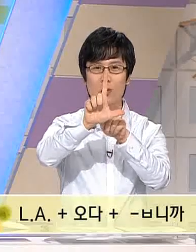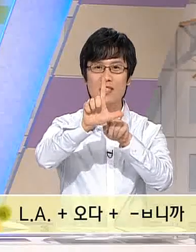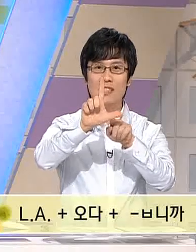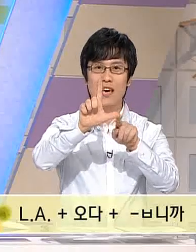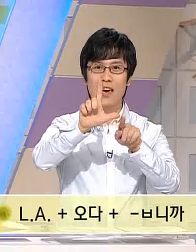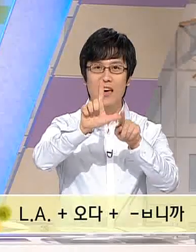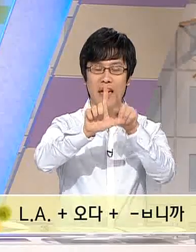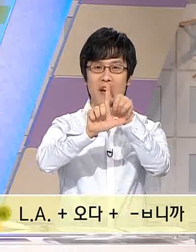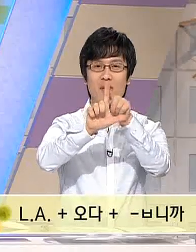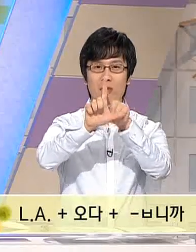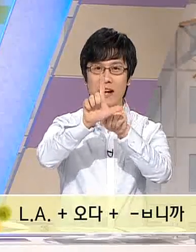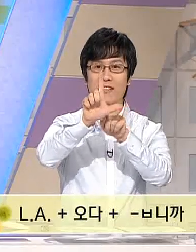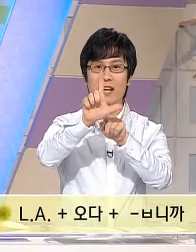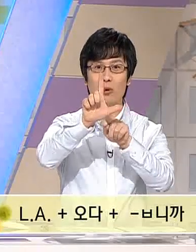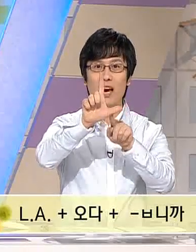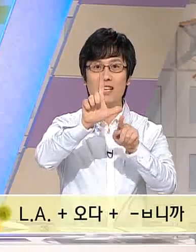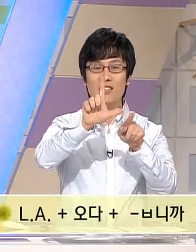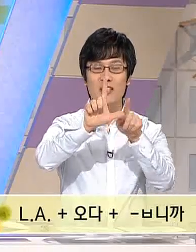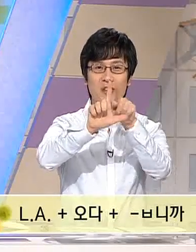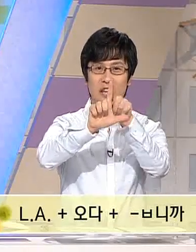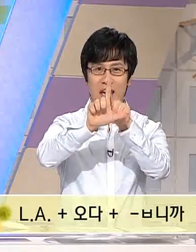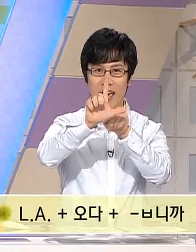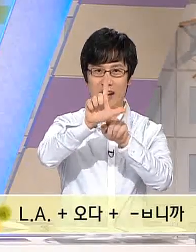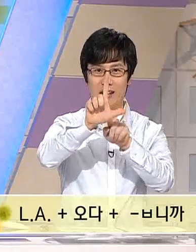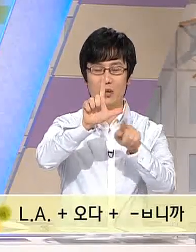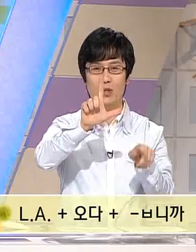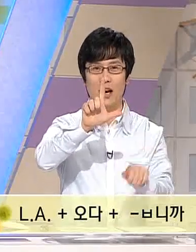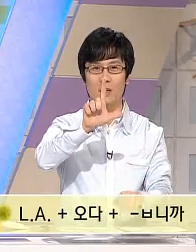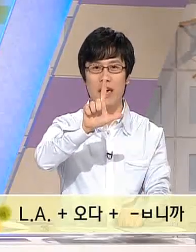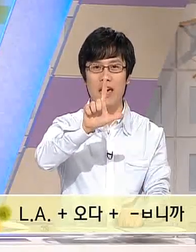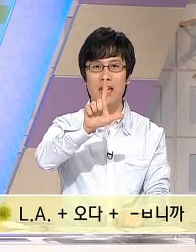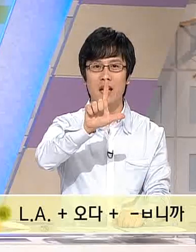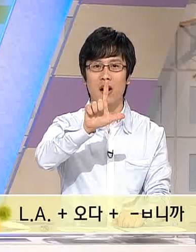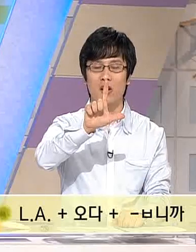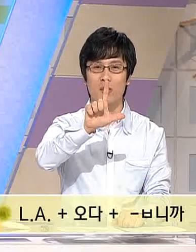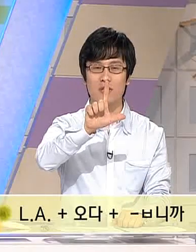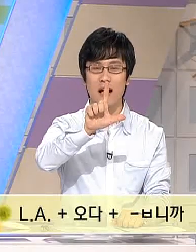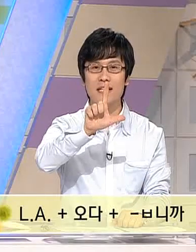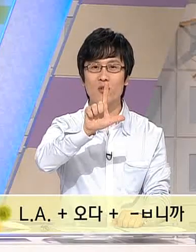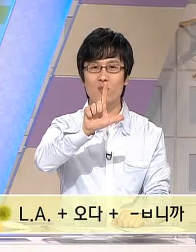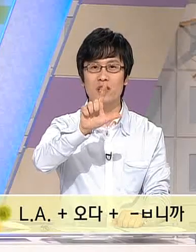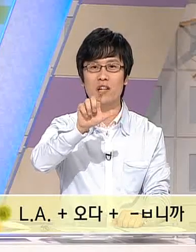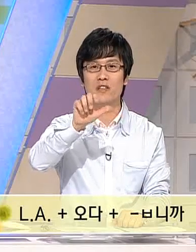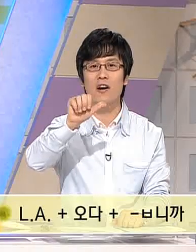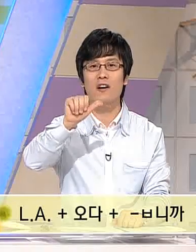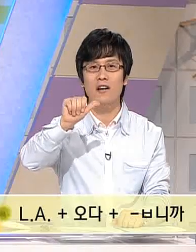보시기에 L자 모양이지요? 네 L. 그 다음에 옆으로 살짝 움직여서